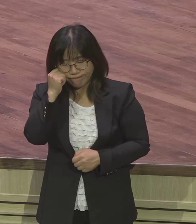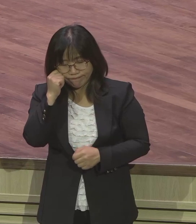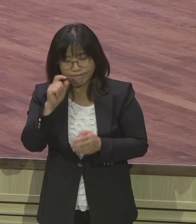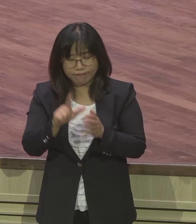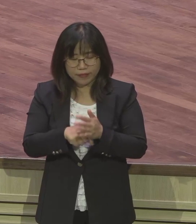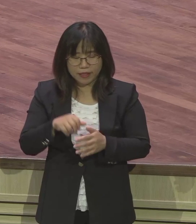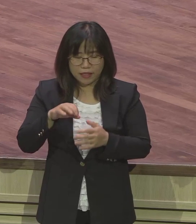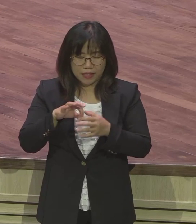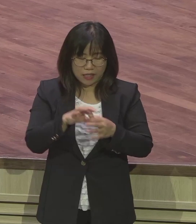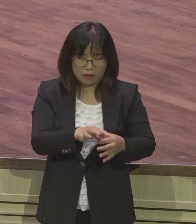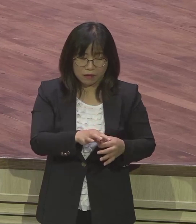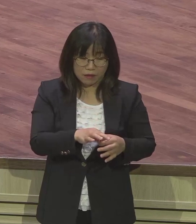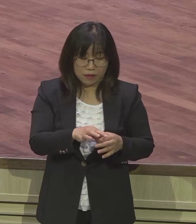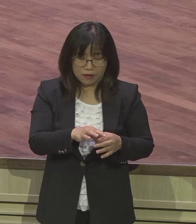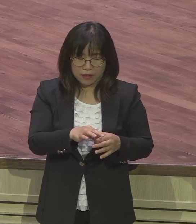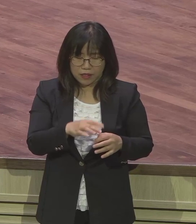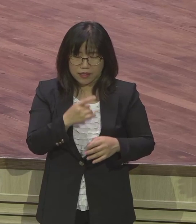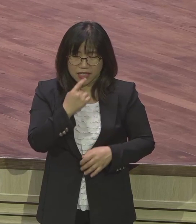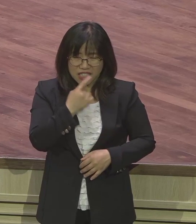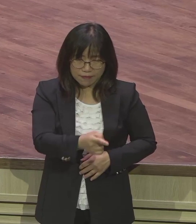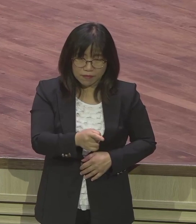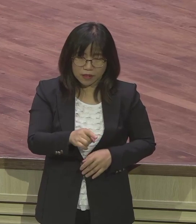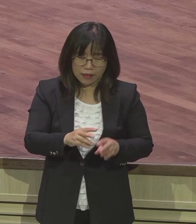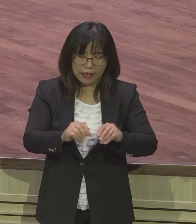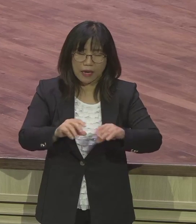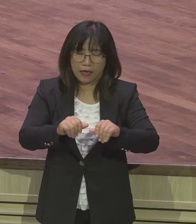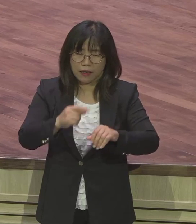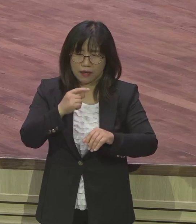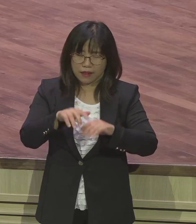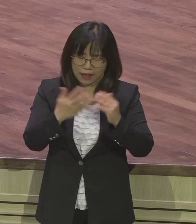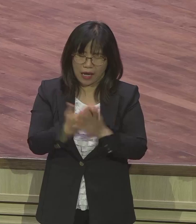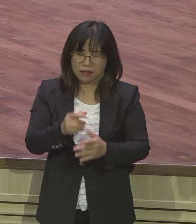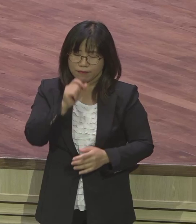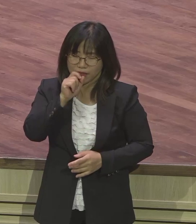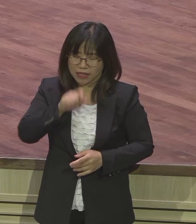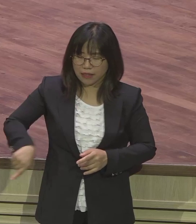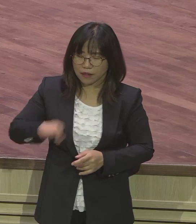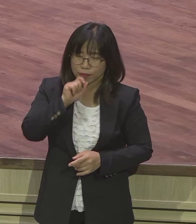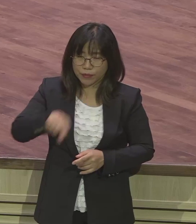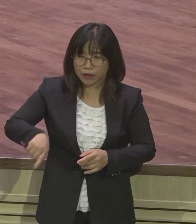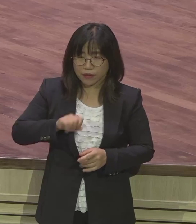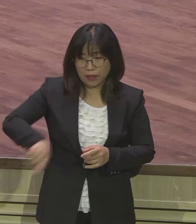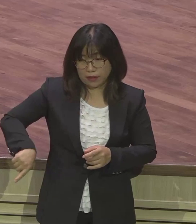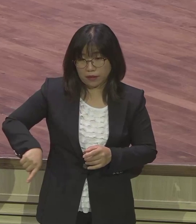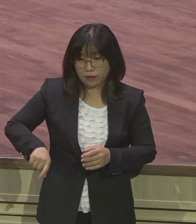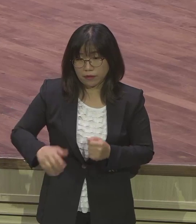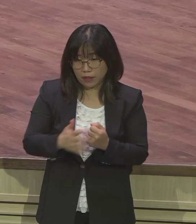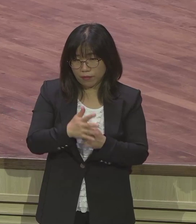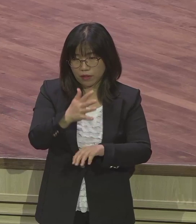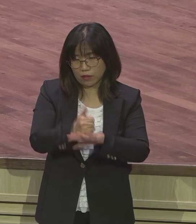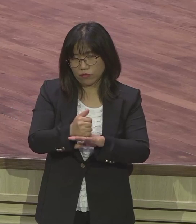한두 번이 아니거든 아이를 낳아 시를 주라 그랬는데 계속 땅에 설정했어요 아이를 갖지 못하게 했어요